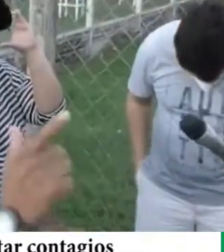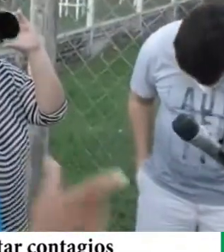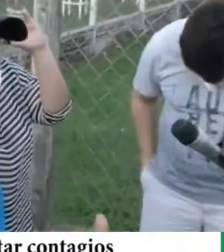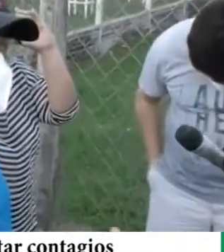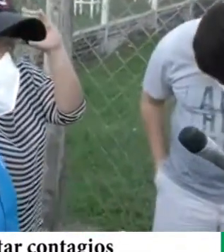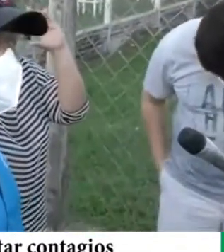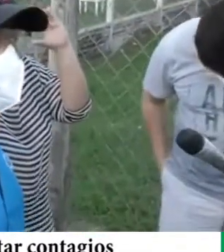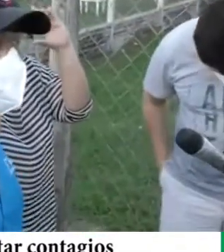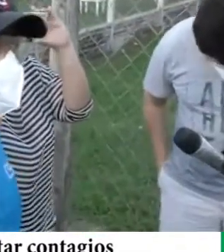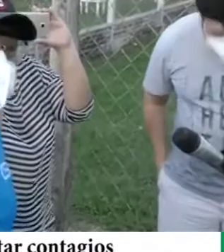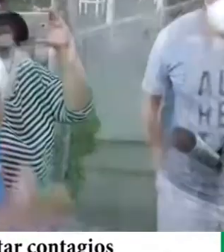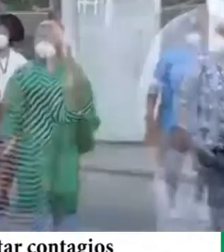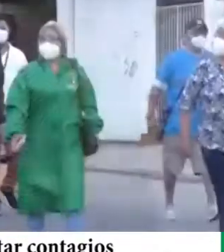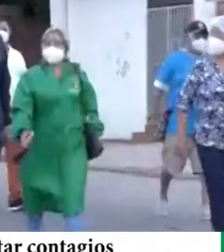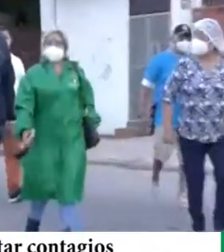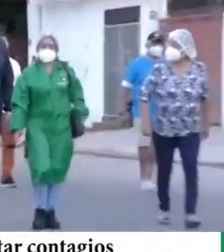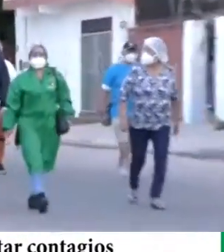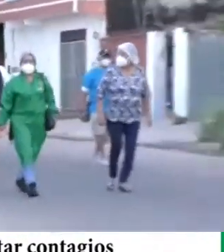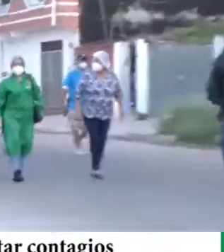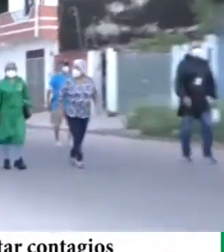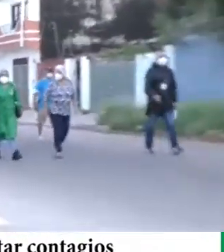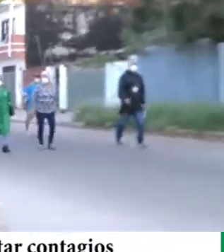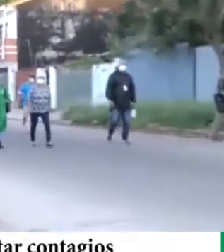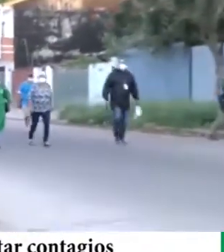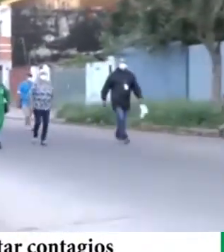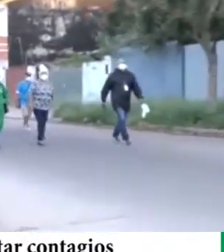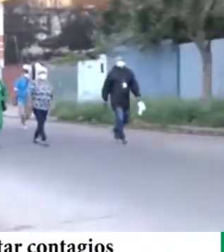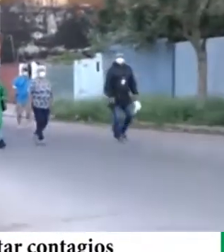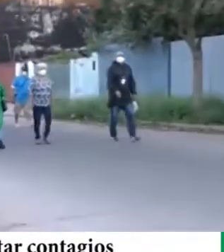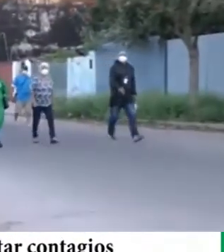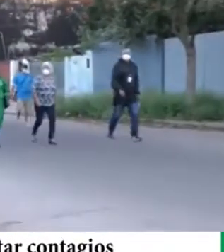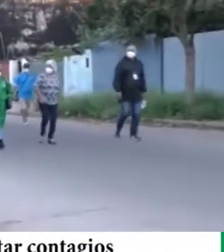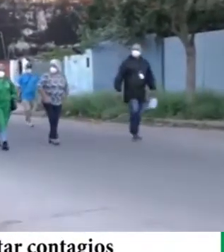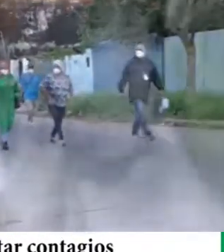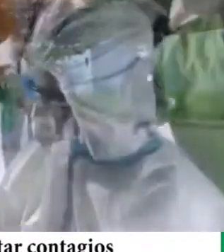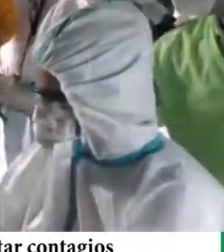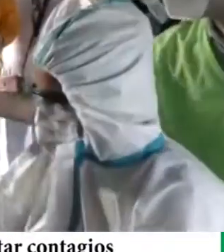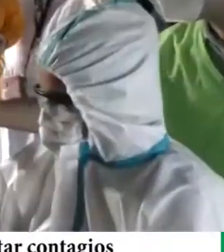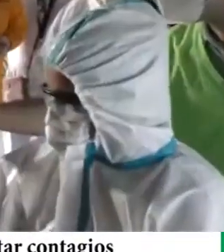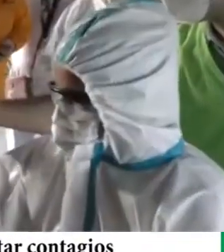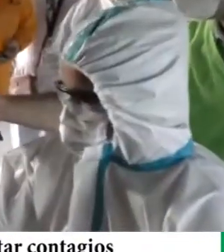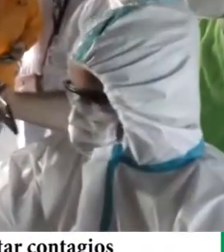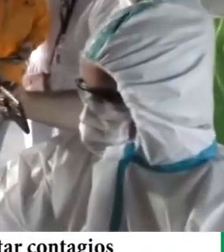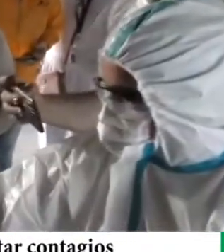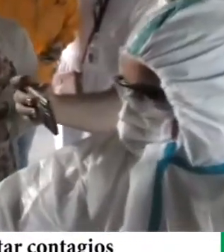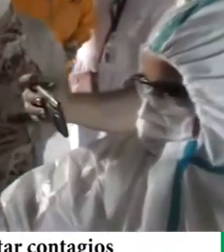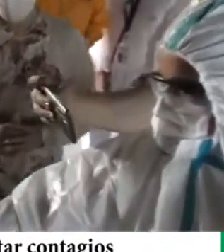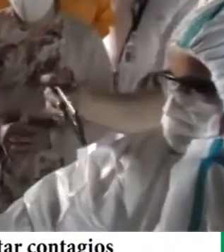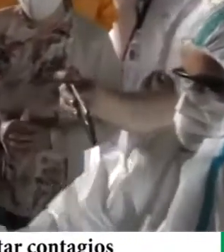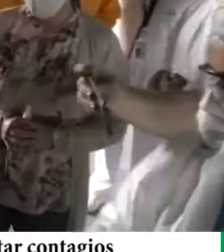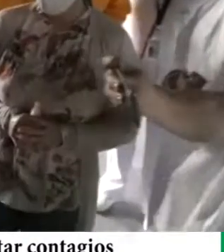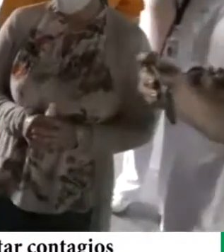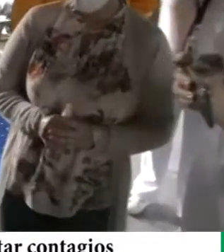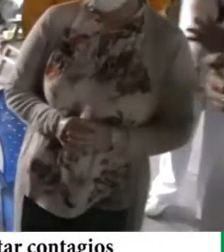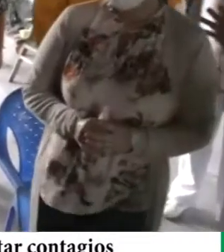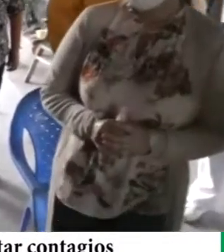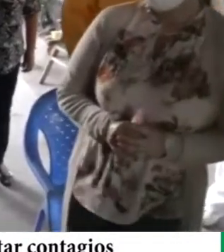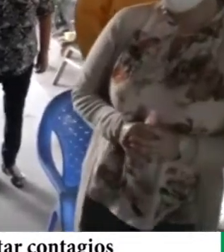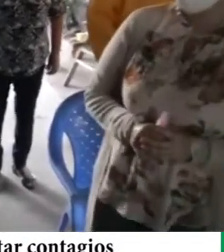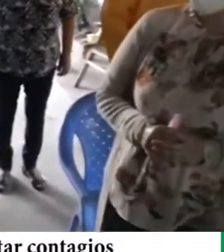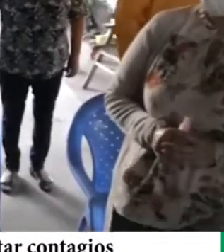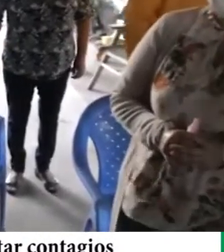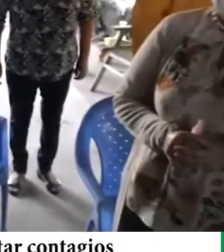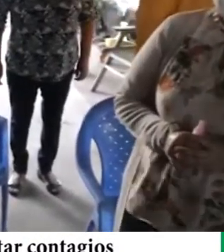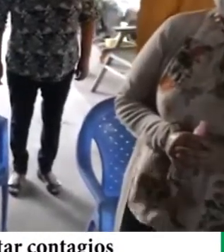y le agradecemos por todo, la apertura de la posta San Rafael, excelente idea,